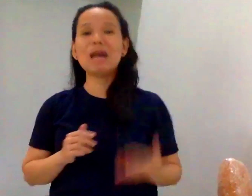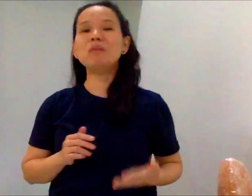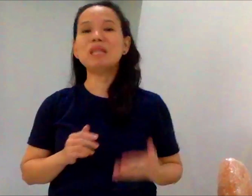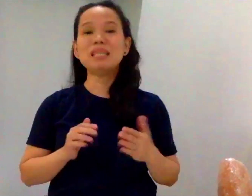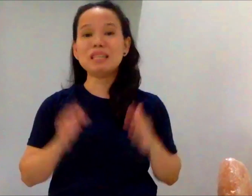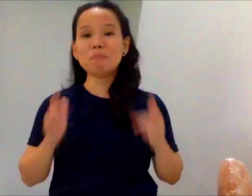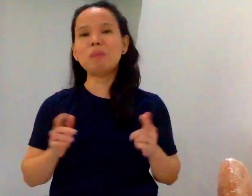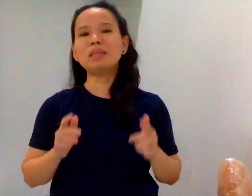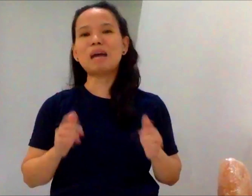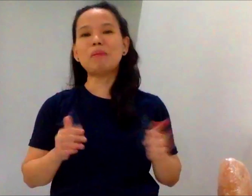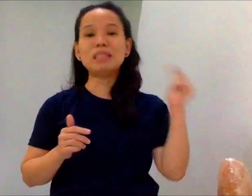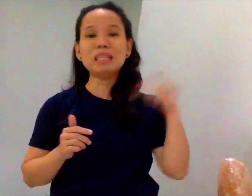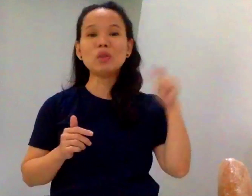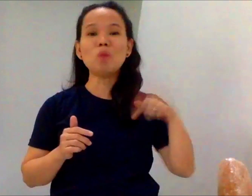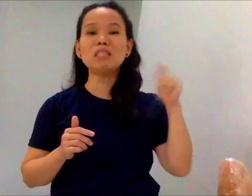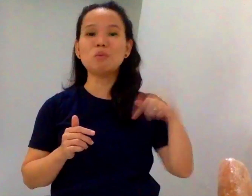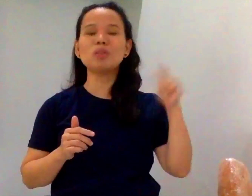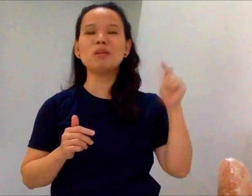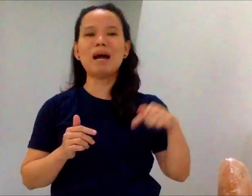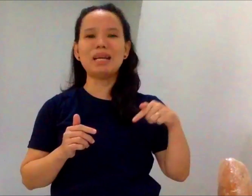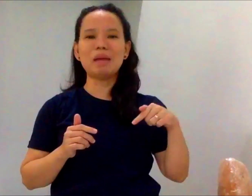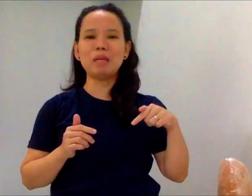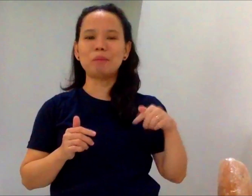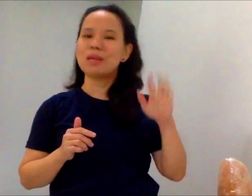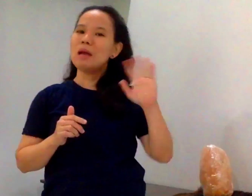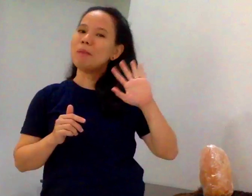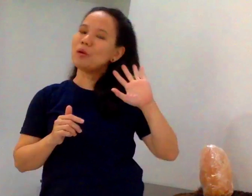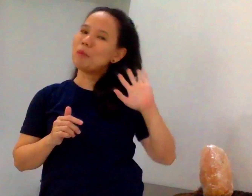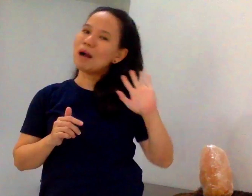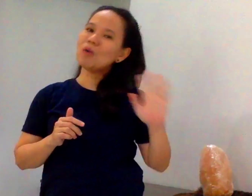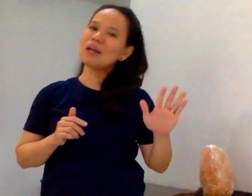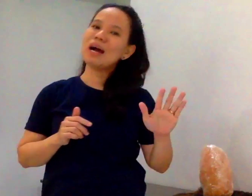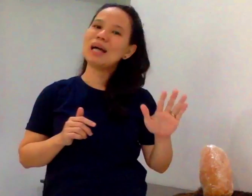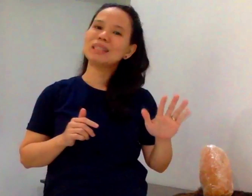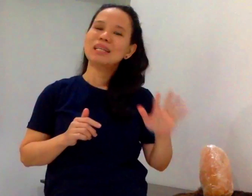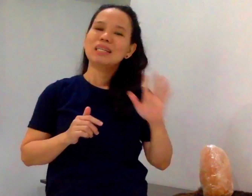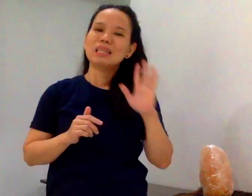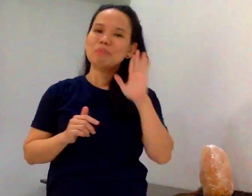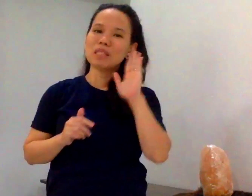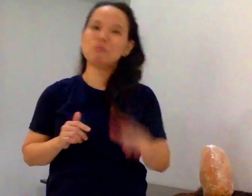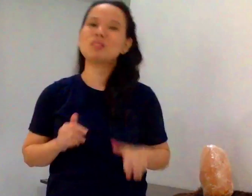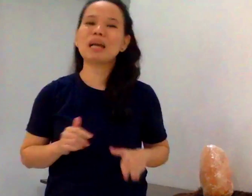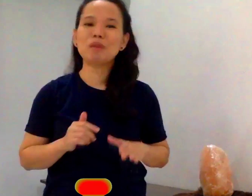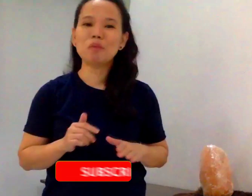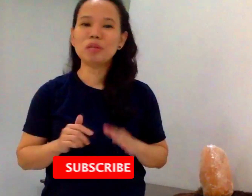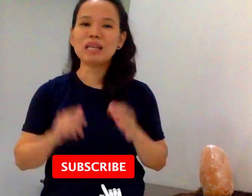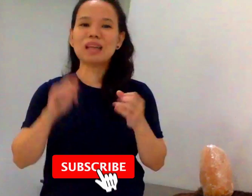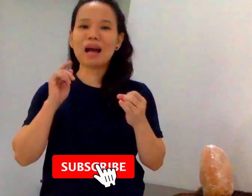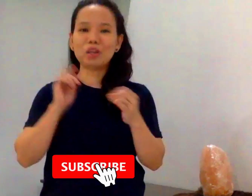namin ini-implement namin dito mismo sa bahay namin. Pero bago ang lahat, mag-subscribe ka muna sa aking